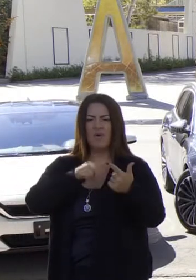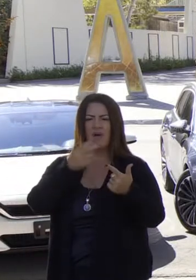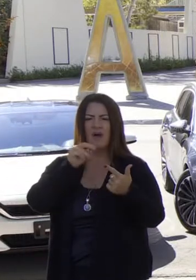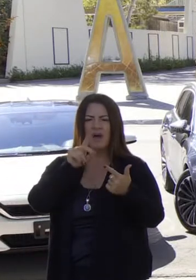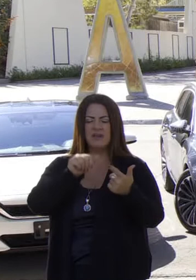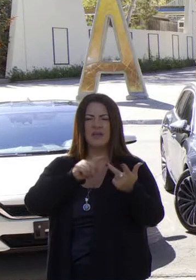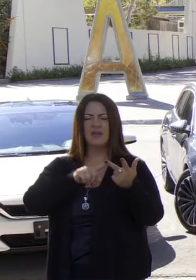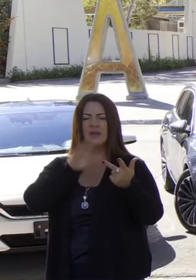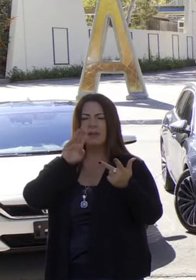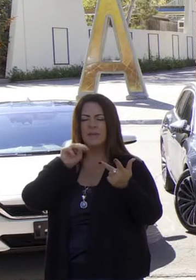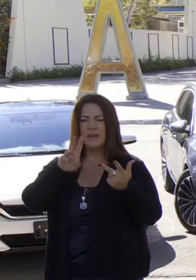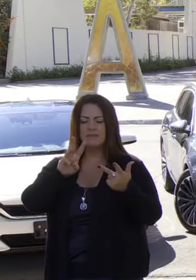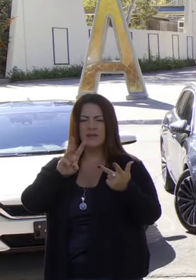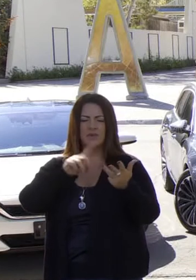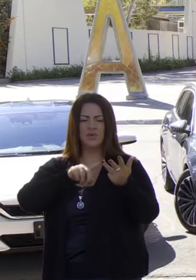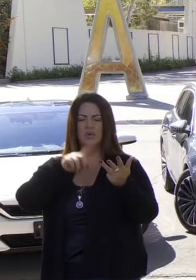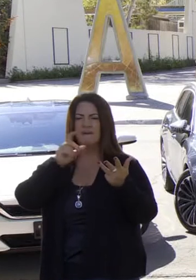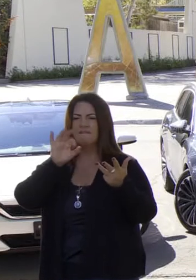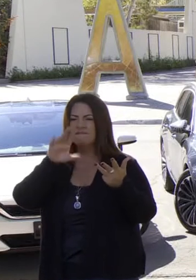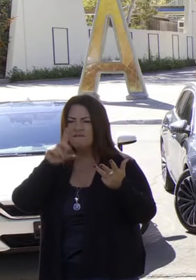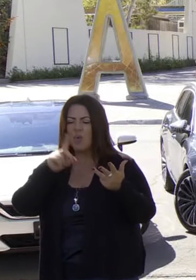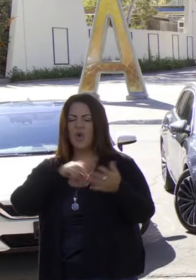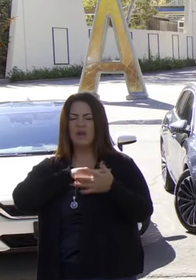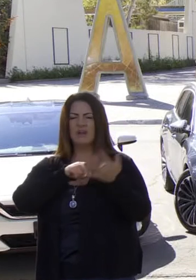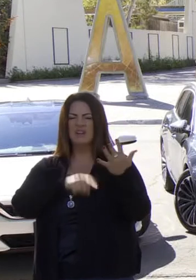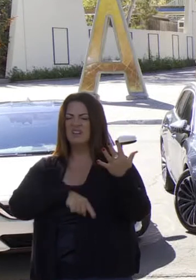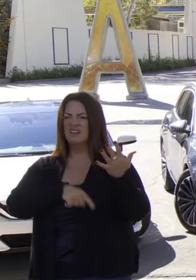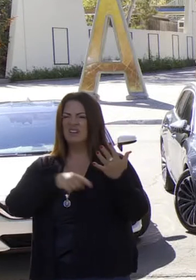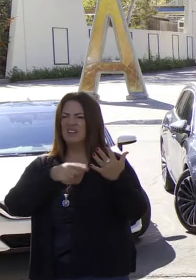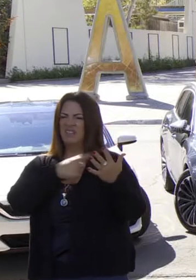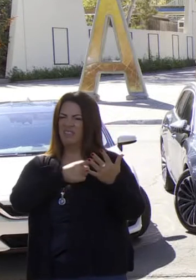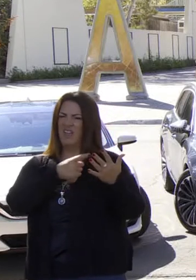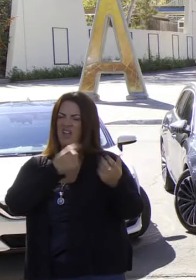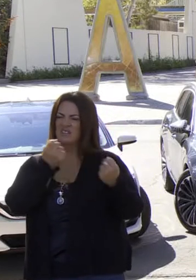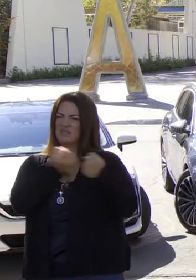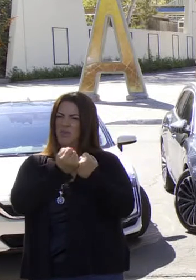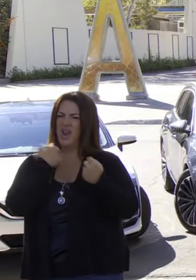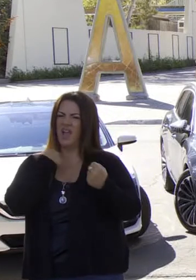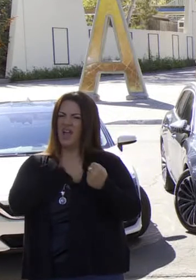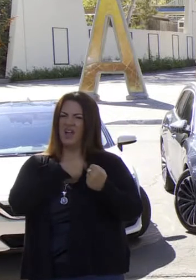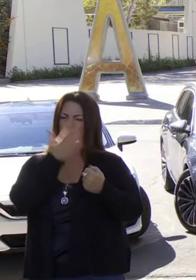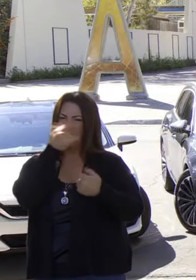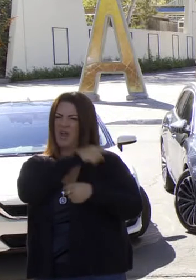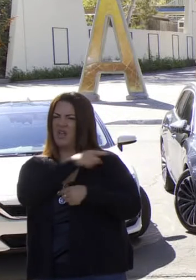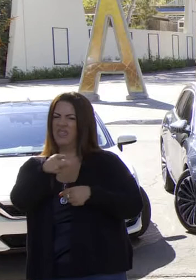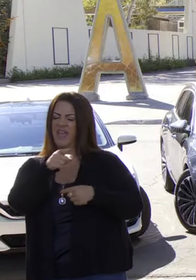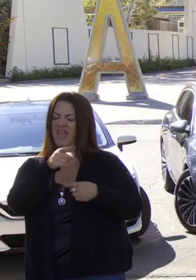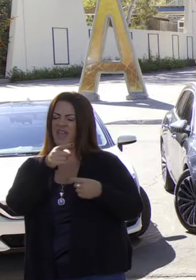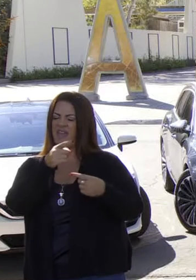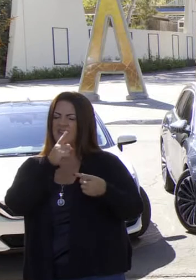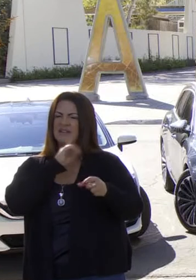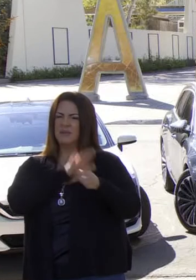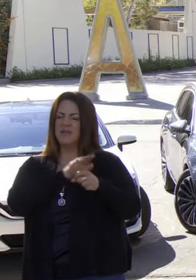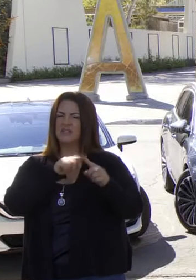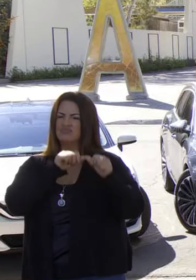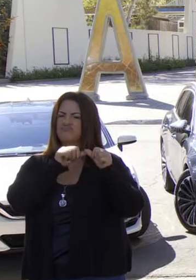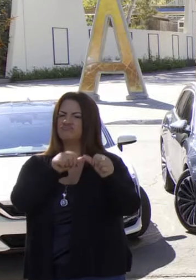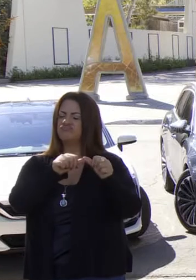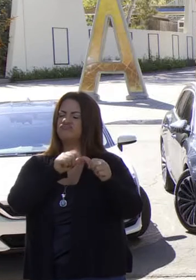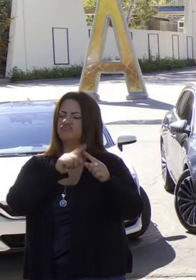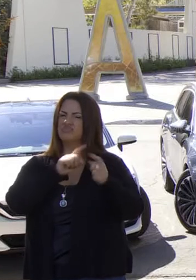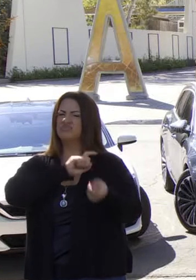¿Por qué Honda y Ford se están uniendo a nuestros esfuerzos? ¿Por qué se están comprometiendo a